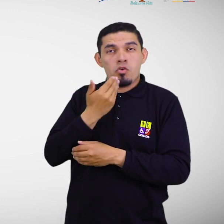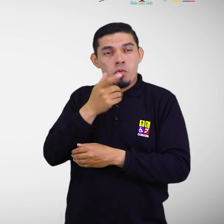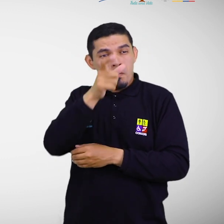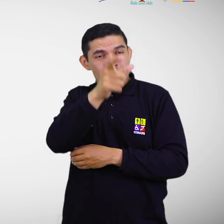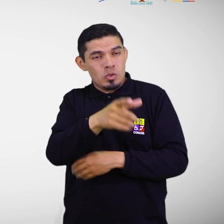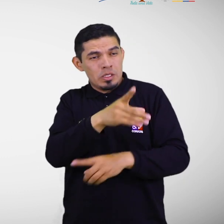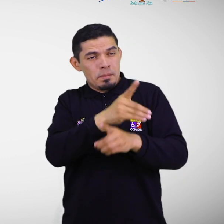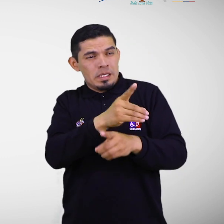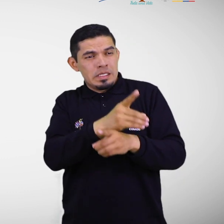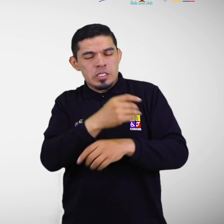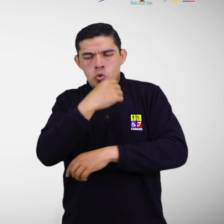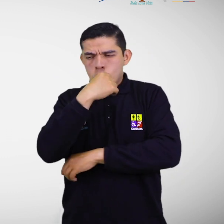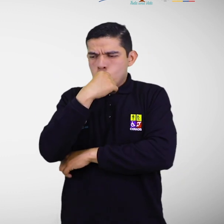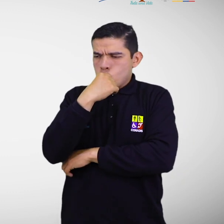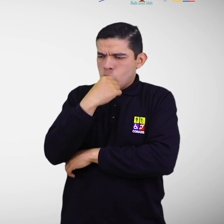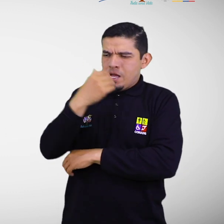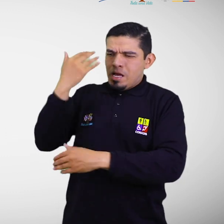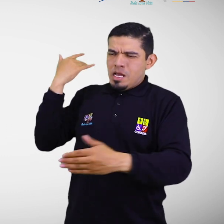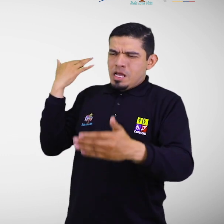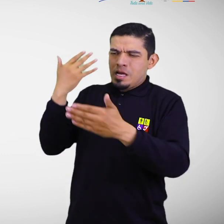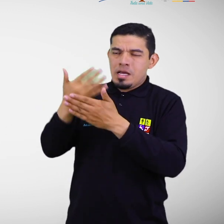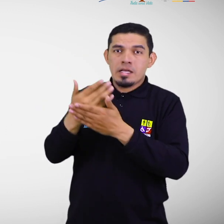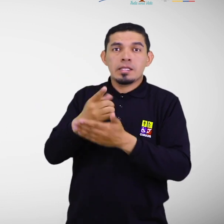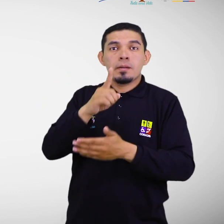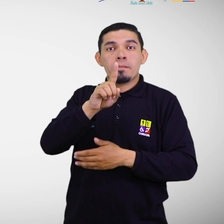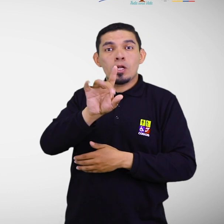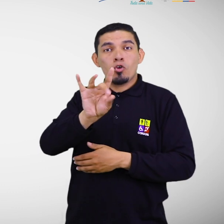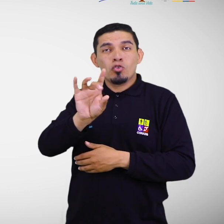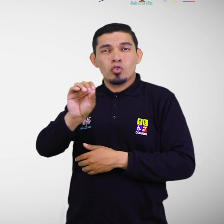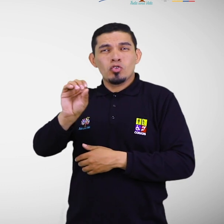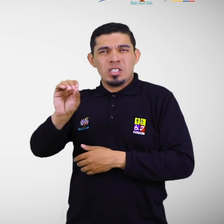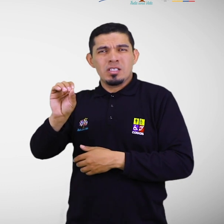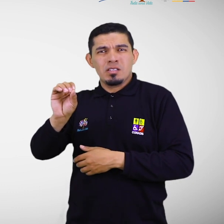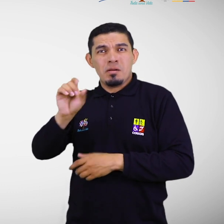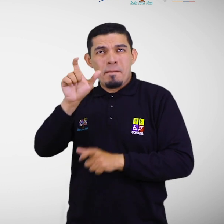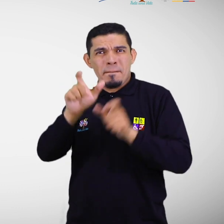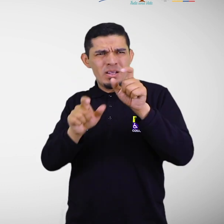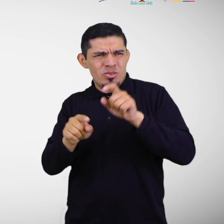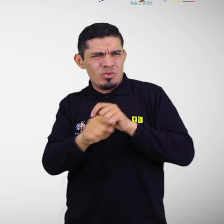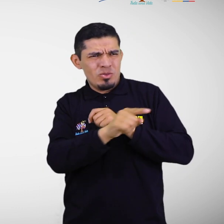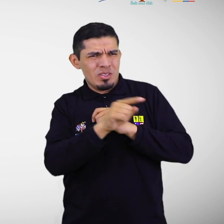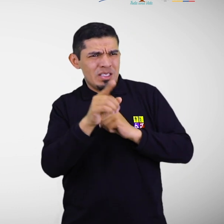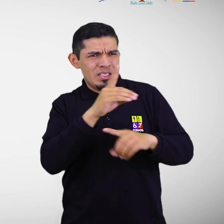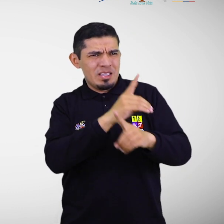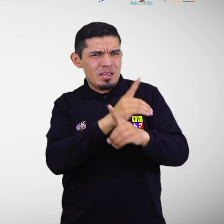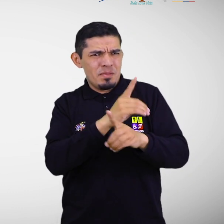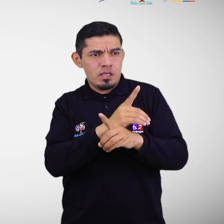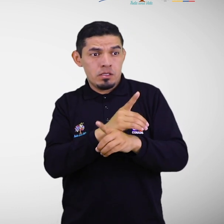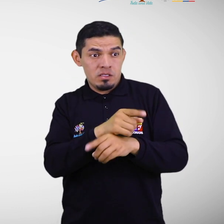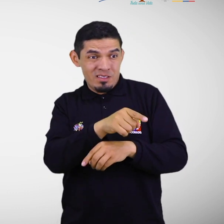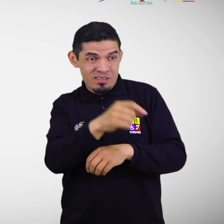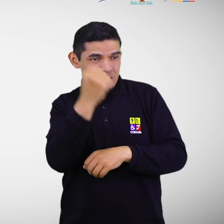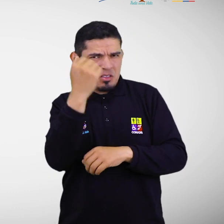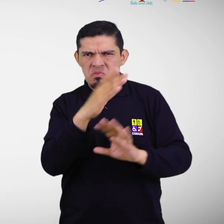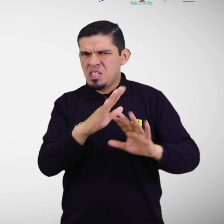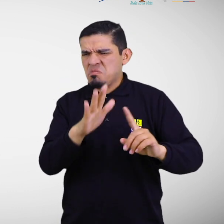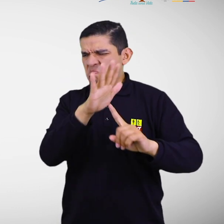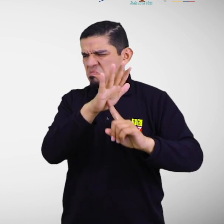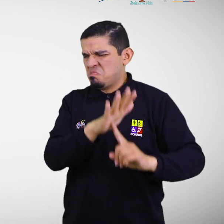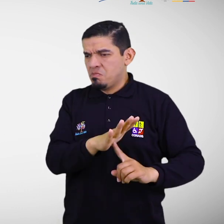tradicional, antigüedad hasta el siglo XIX, en el que las personas con discapacidad no tenían derechos.